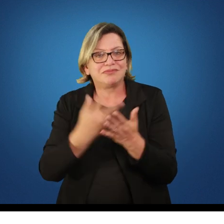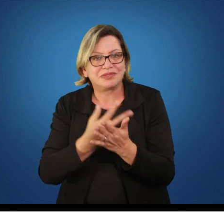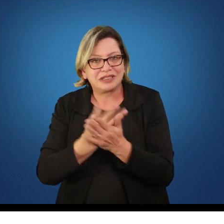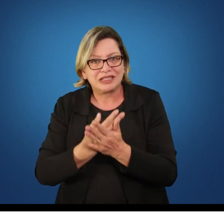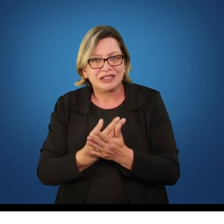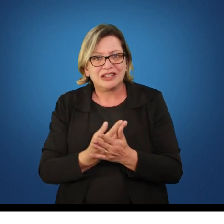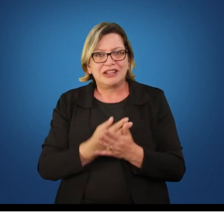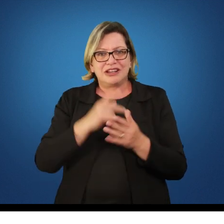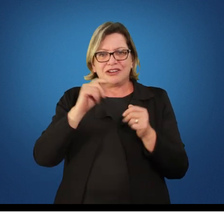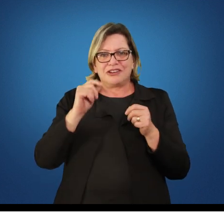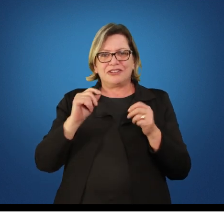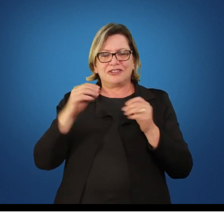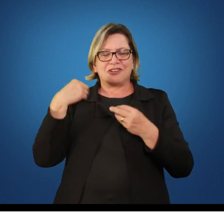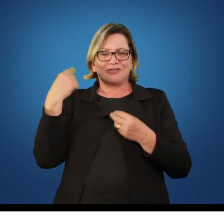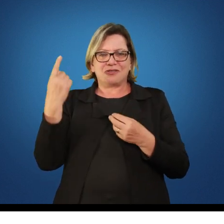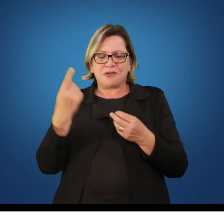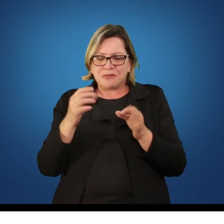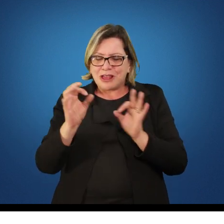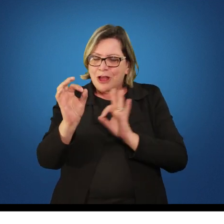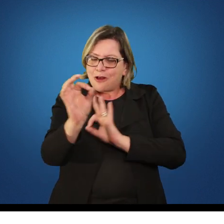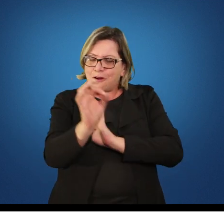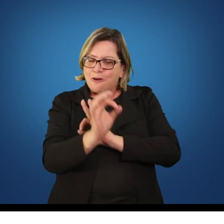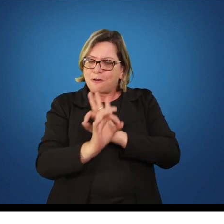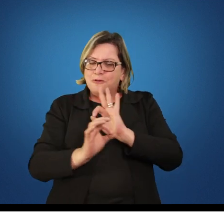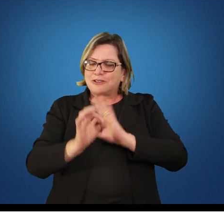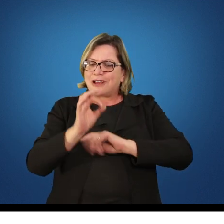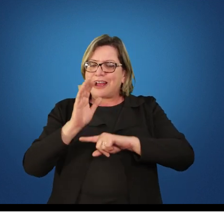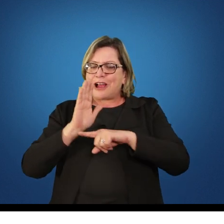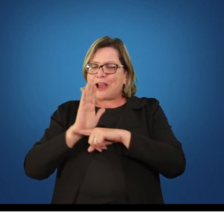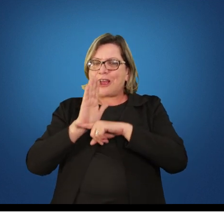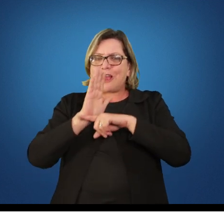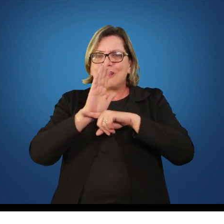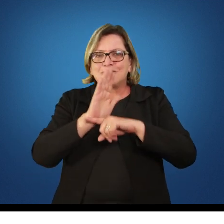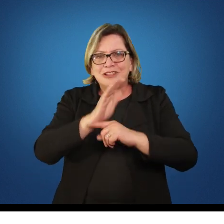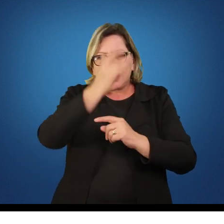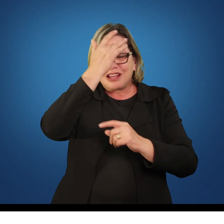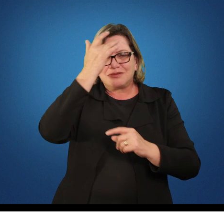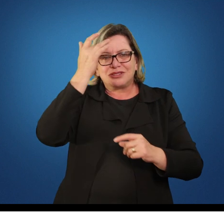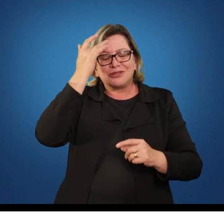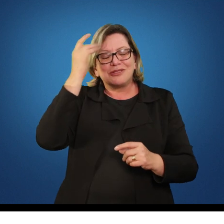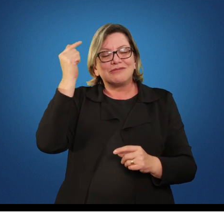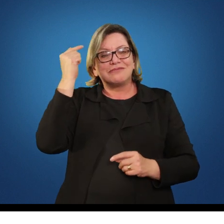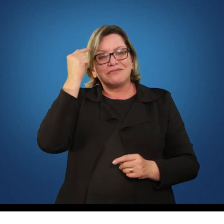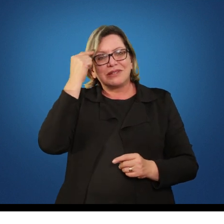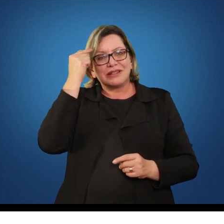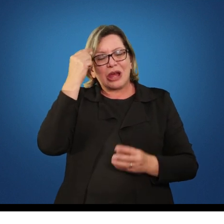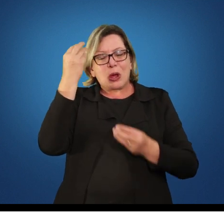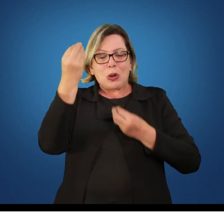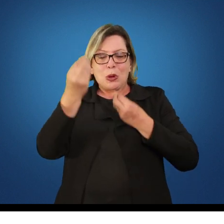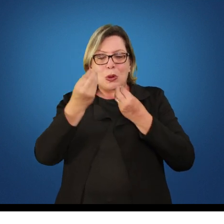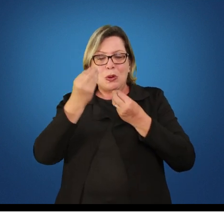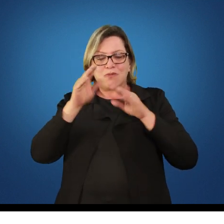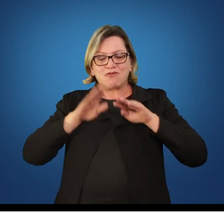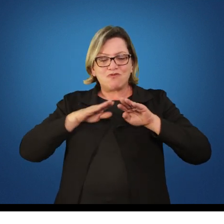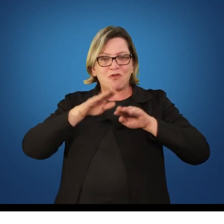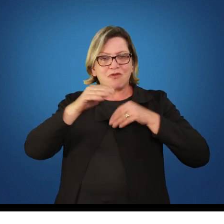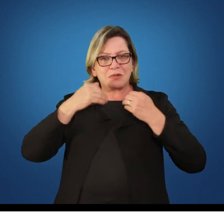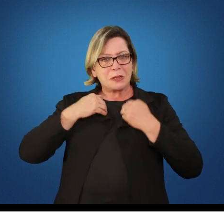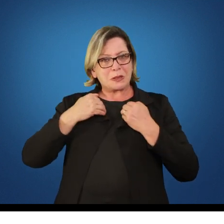elementos que ajudem a pessoa a pensar no seu movimento volto a